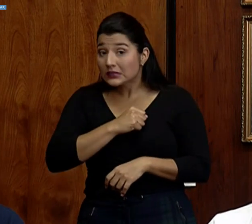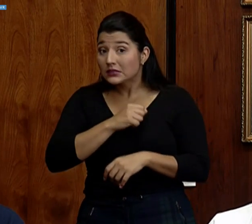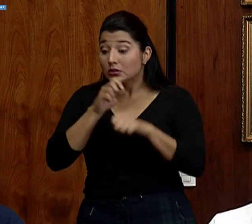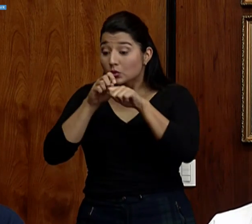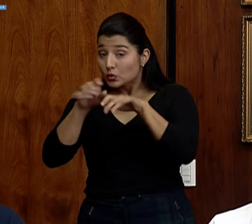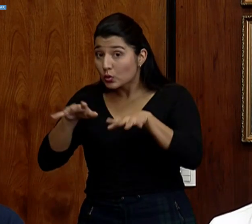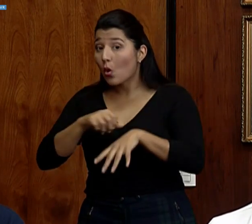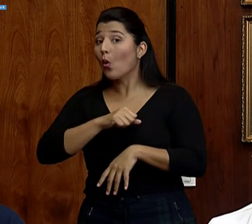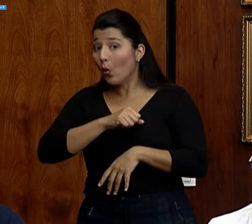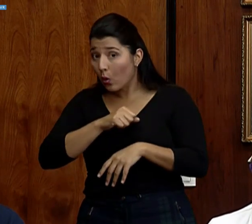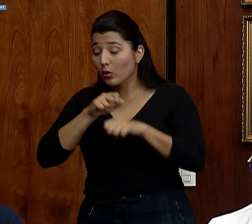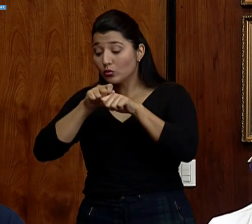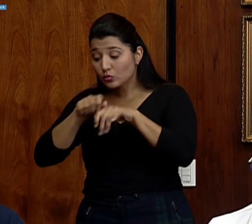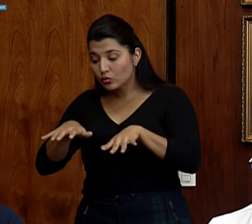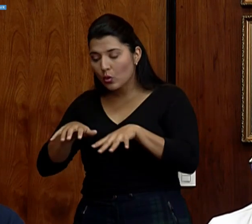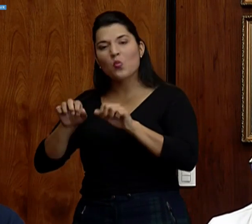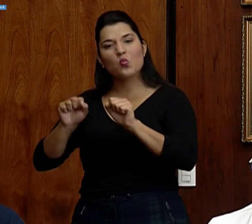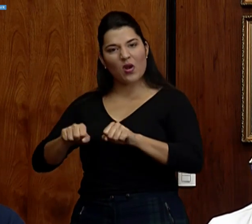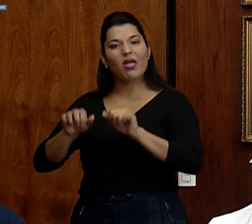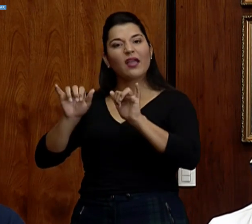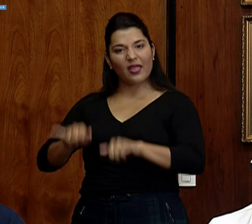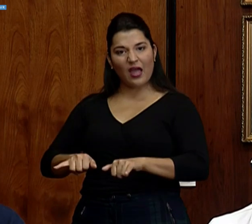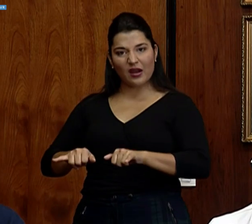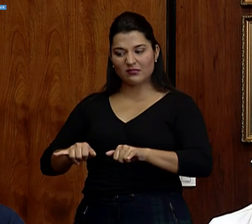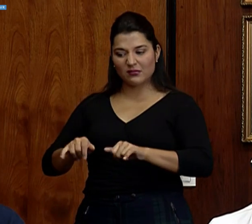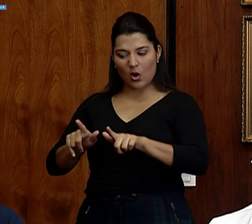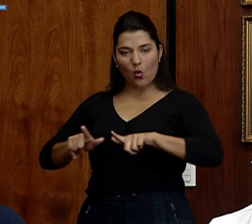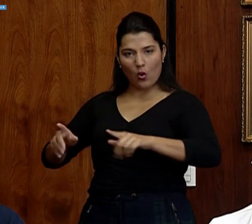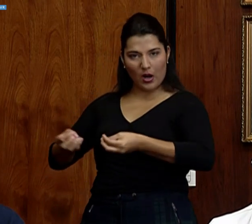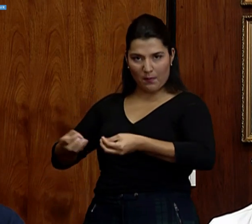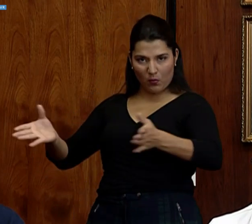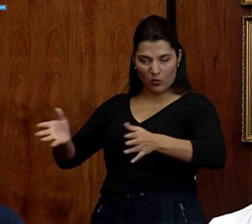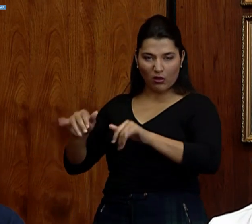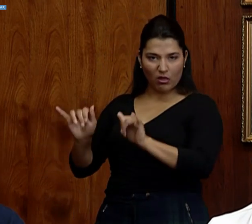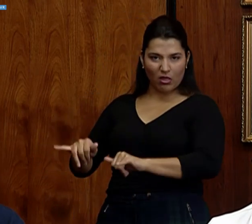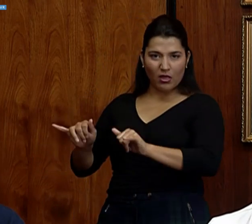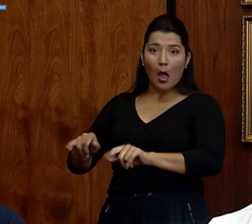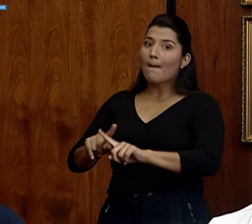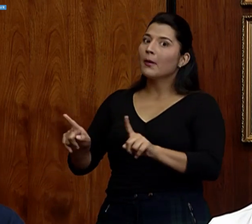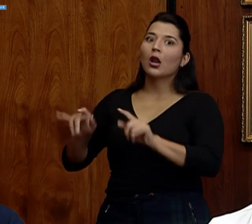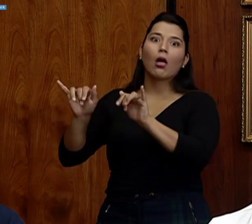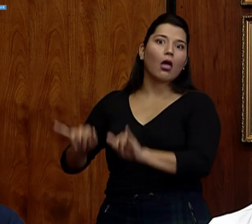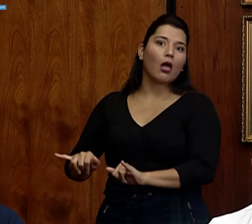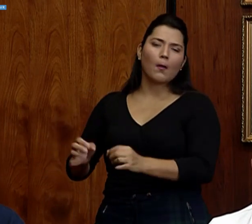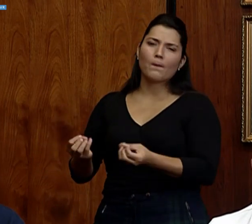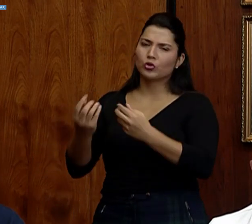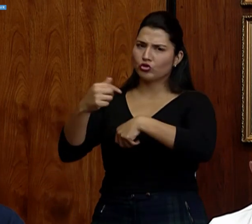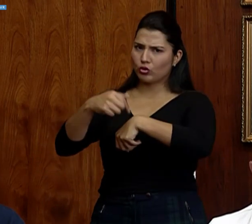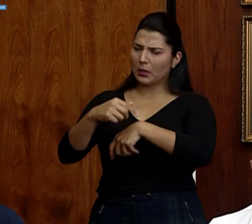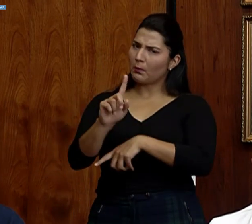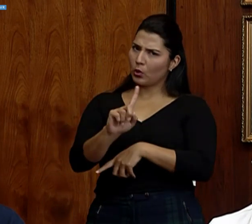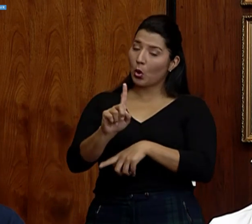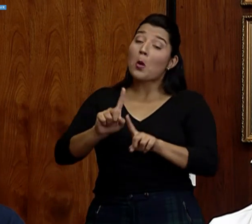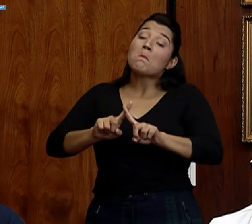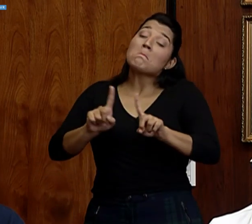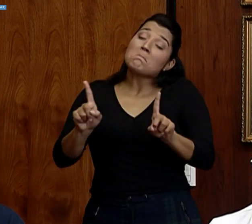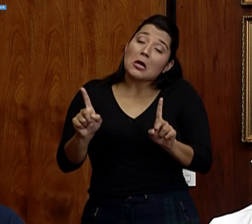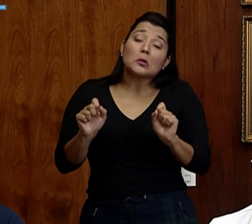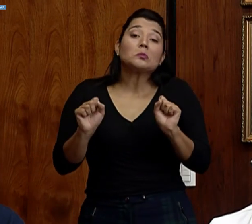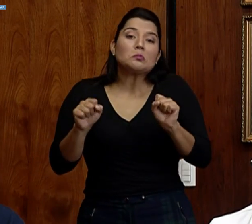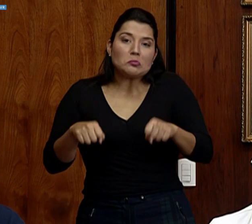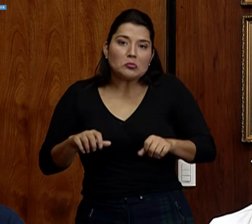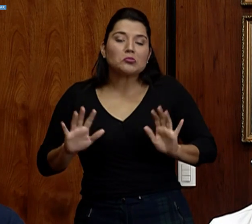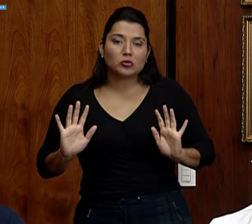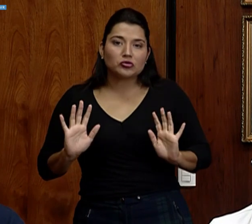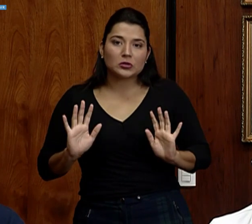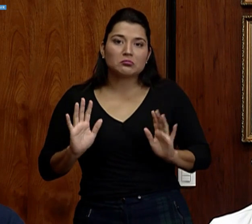tosió, quedar en una acera, en una calle, que tampoco es que va a durar ahí mucho tiempo, pero sí puede haber una probabilidad, aunque sea baja eventualmente, de que